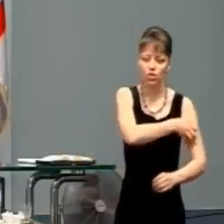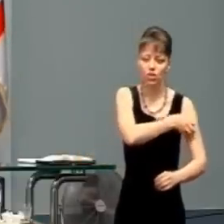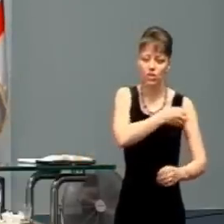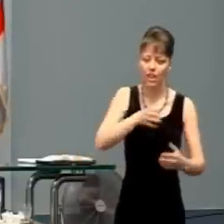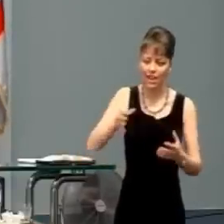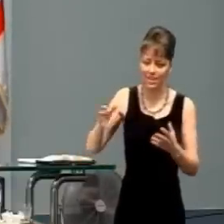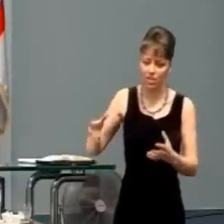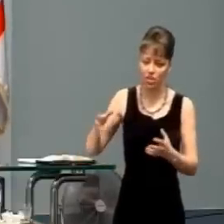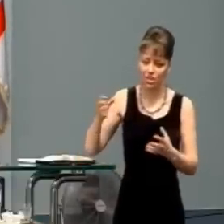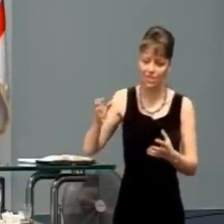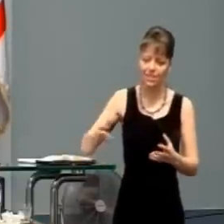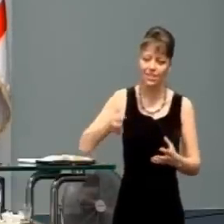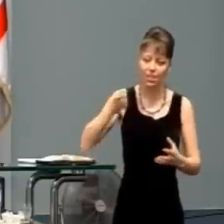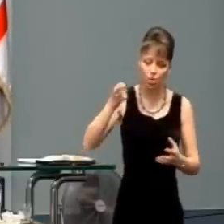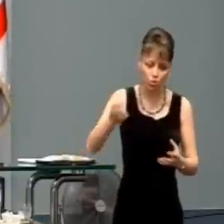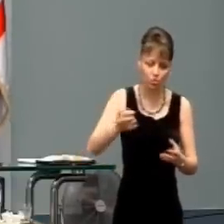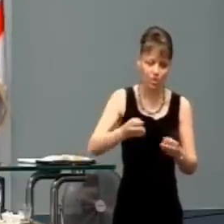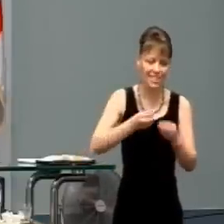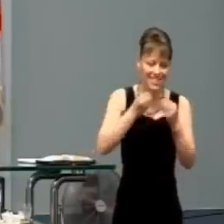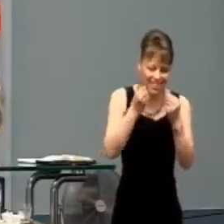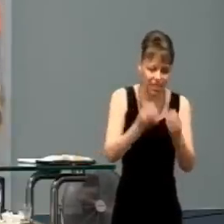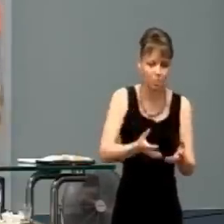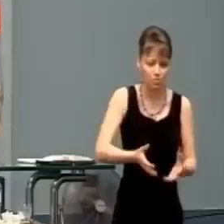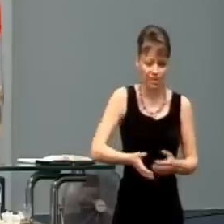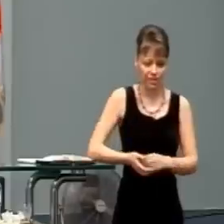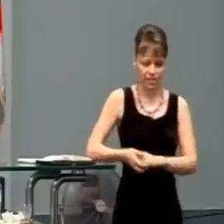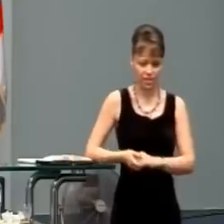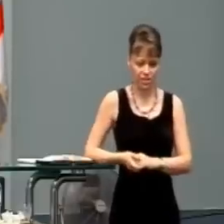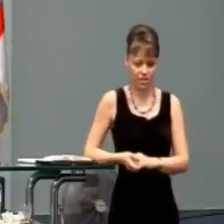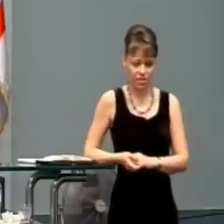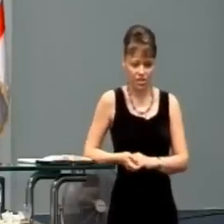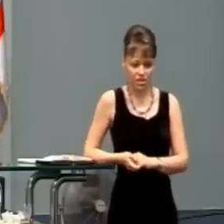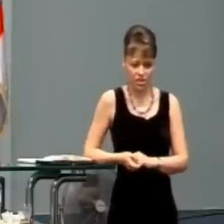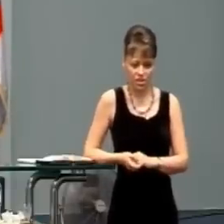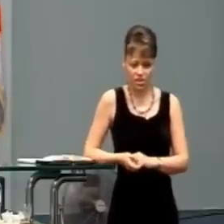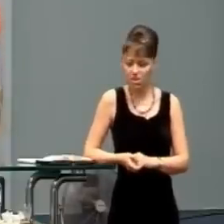Šaty boli celé postriekané krvou a bolo na nich sklo.